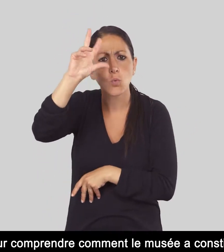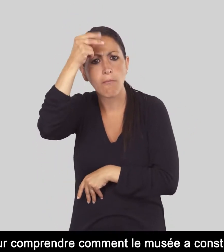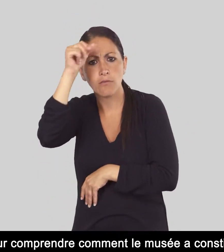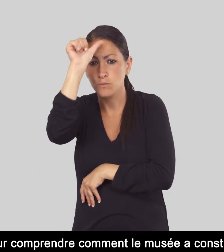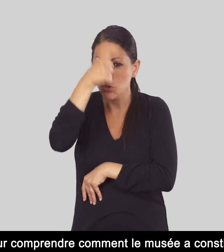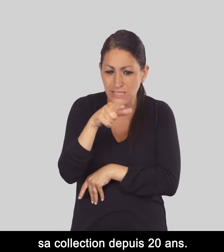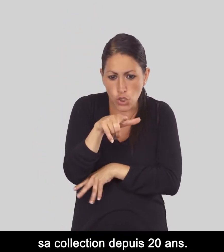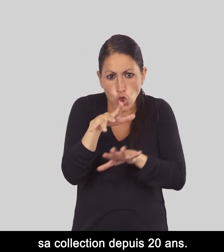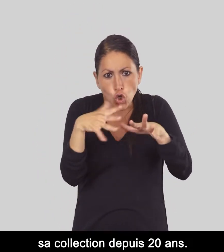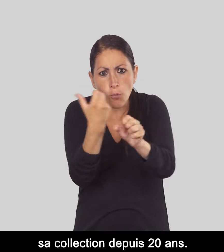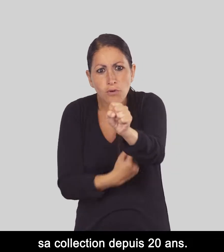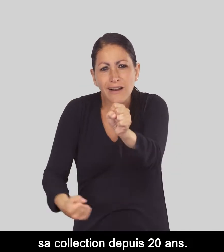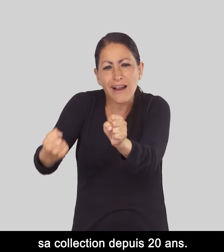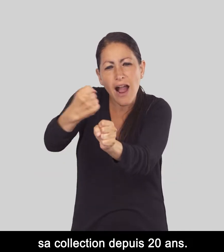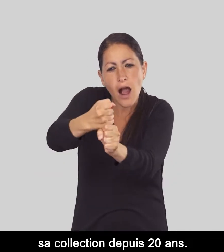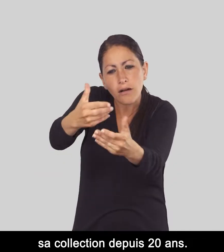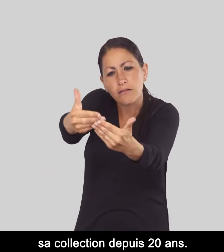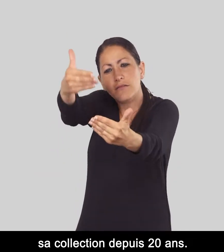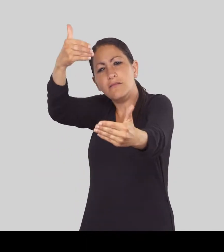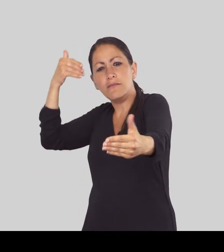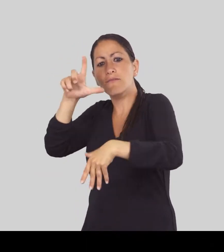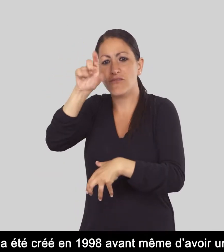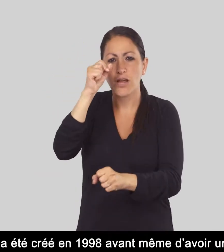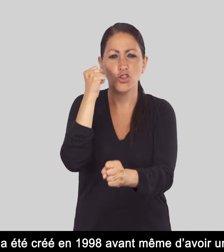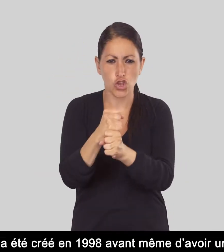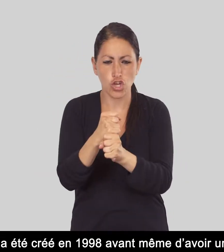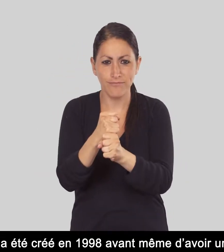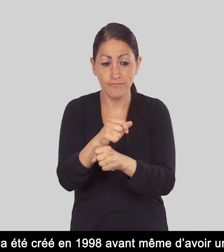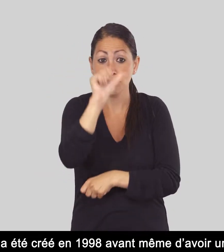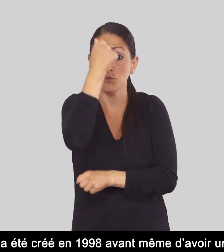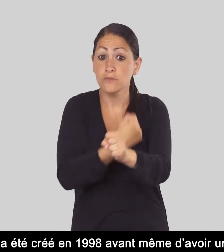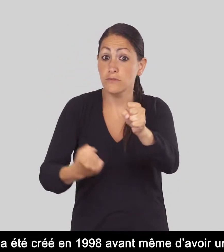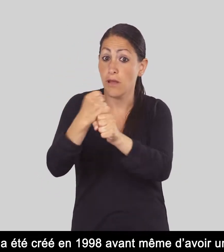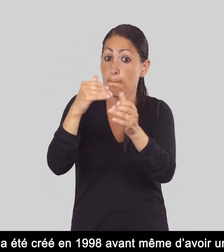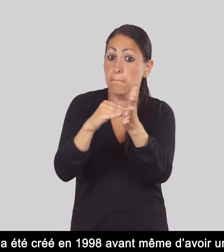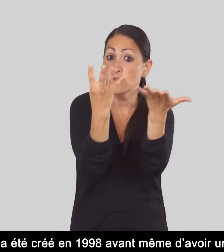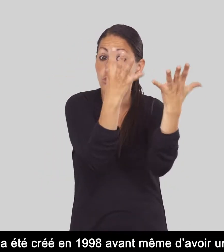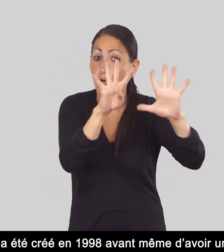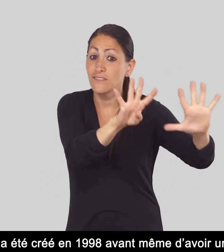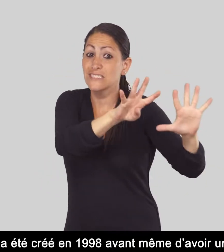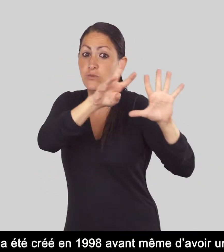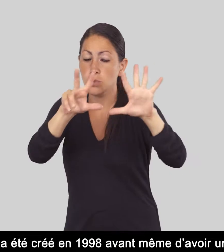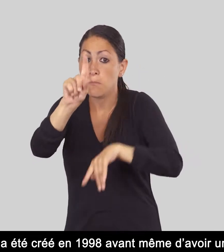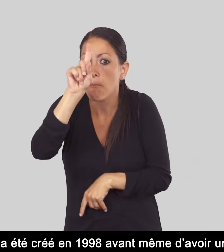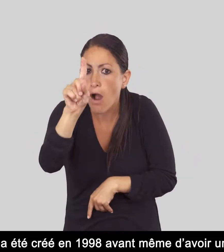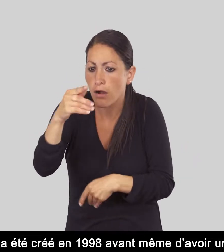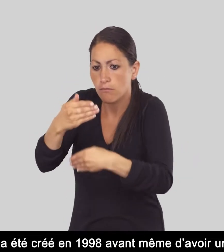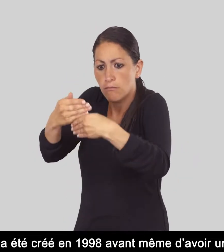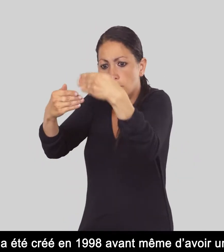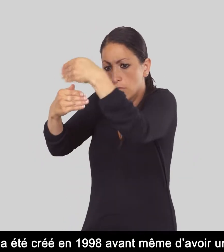musée a constitué sa collection depuis 20 ans. Le musée a été créé en 1998, avant même d'avoir